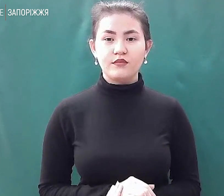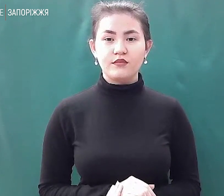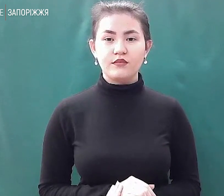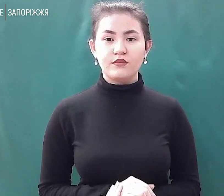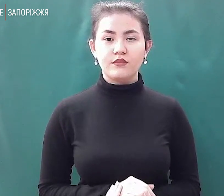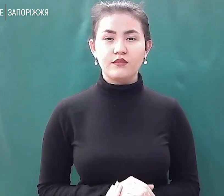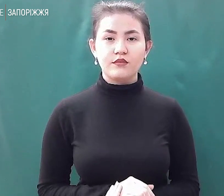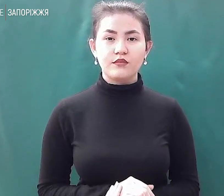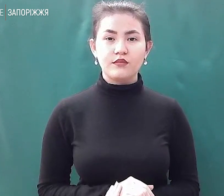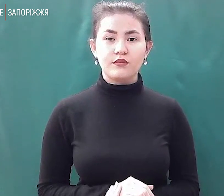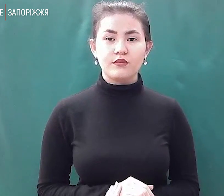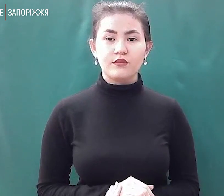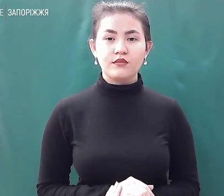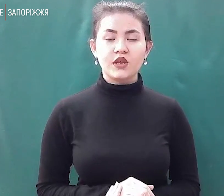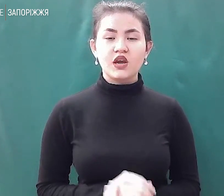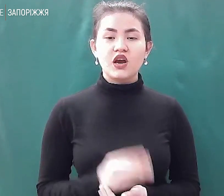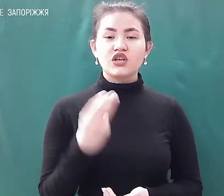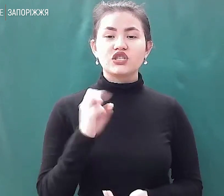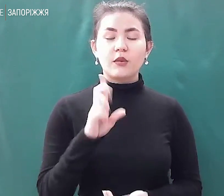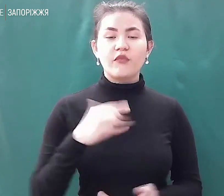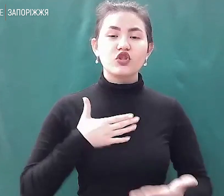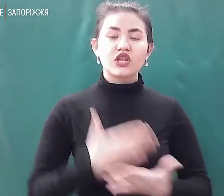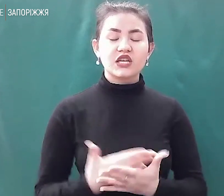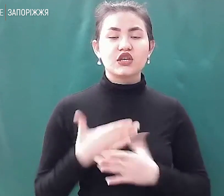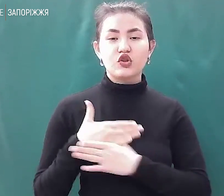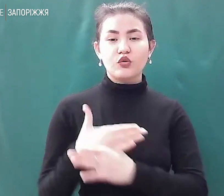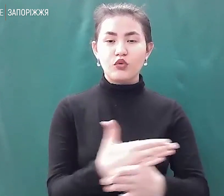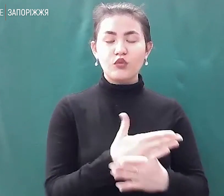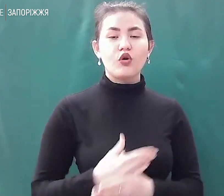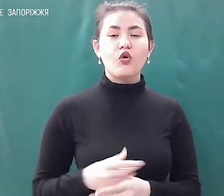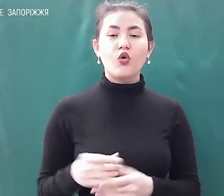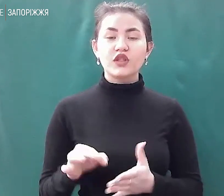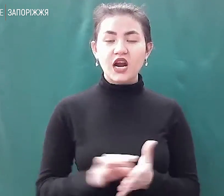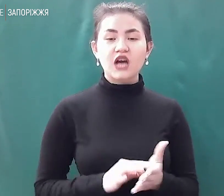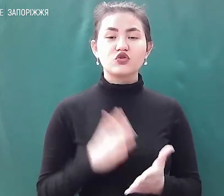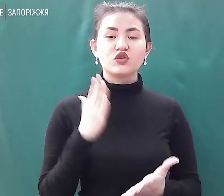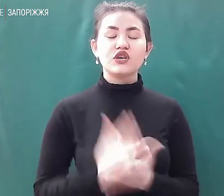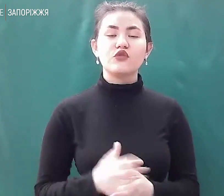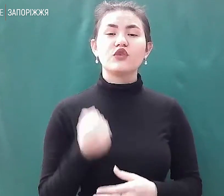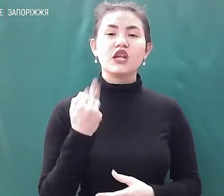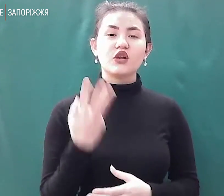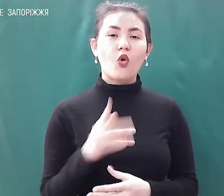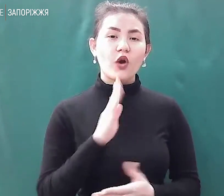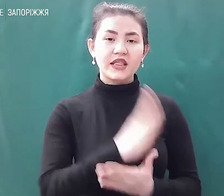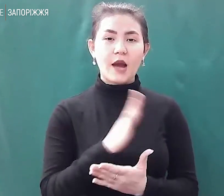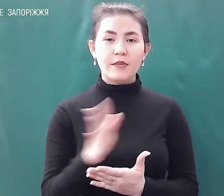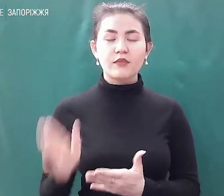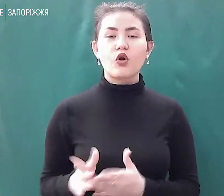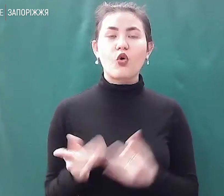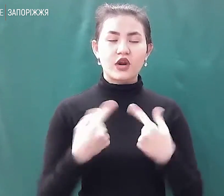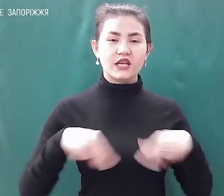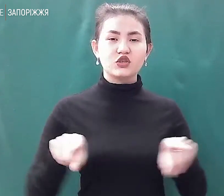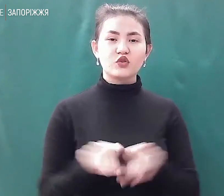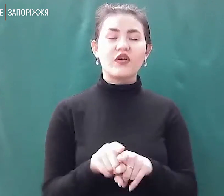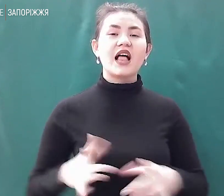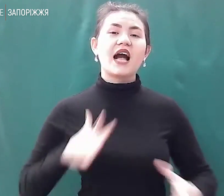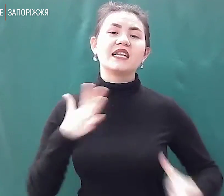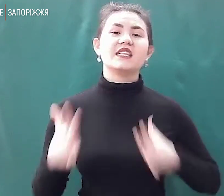Штаб волонтерської допомоги, що одразу діє у кількох напрямках, організували активісти в Осипенківському